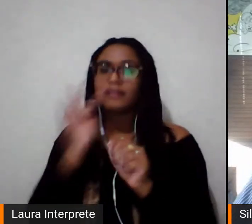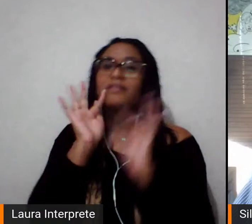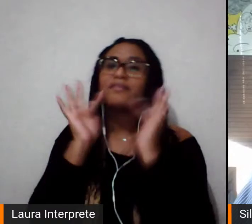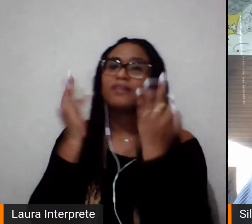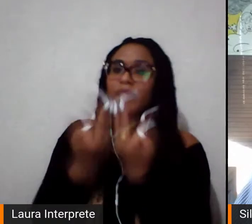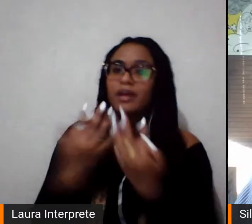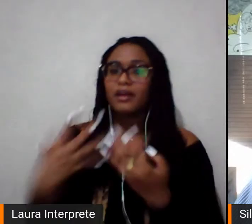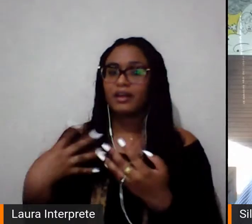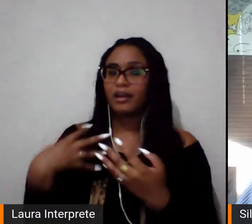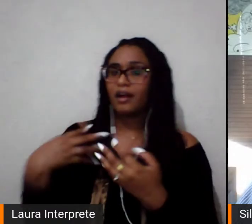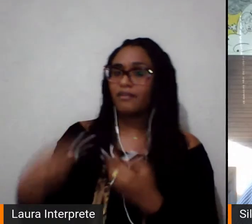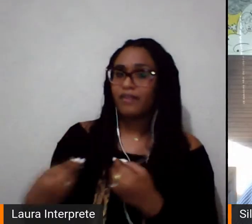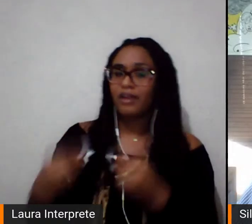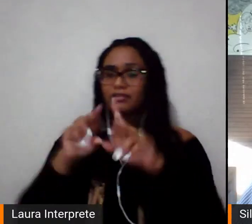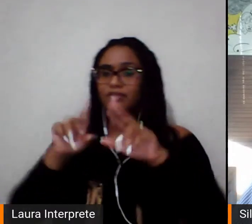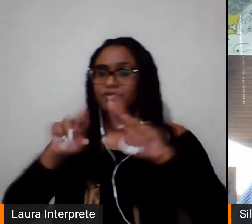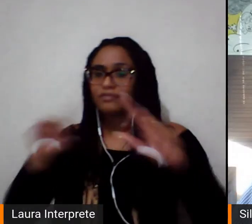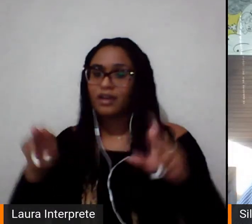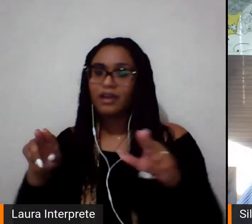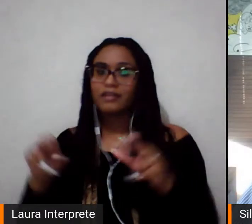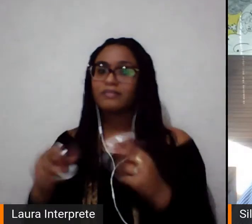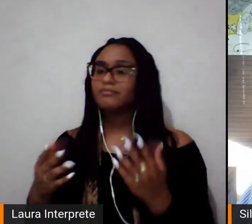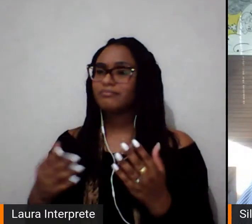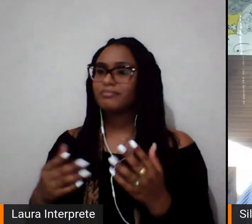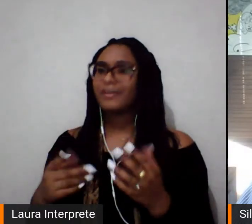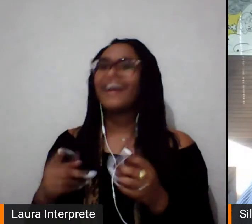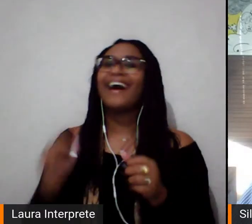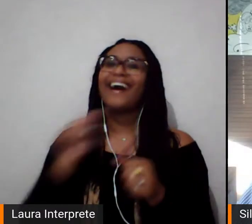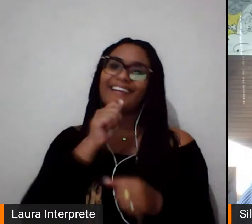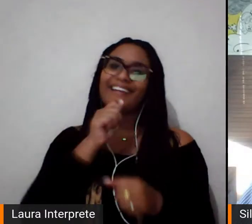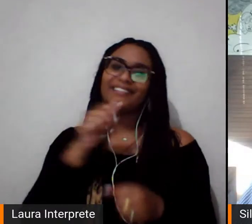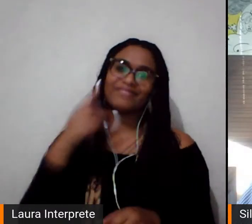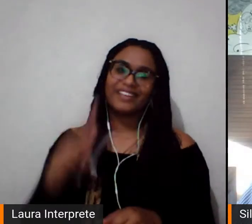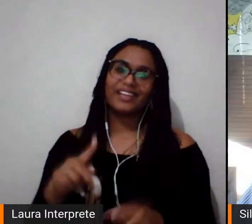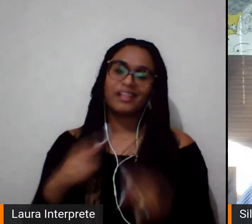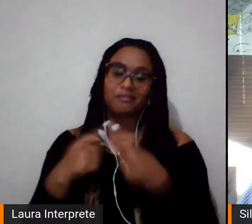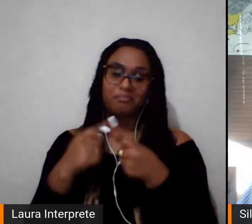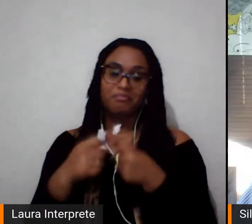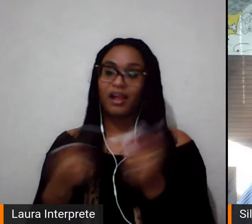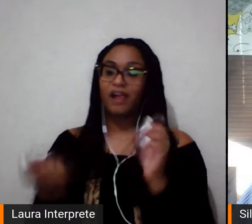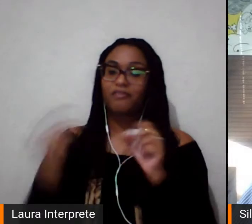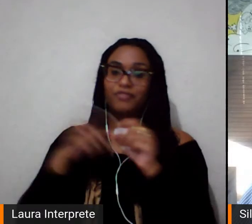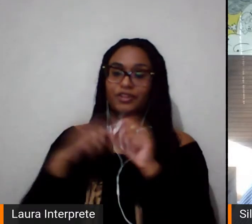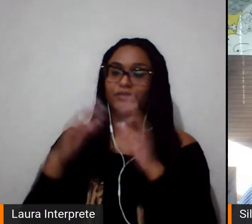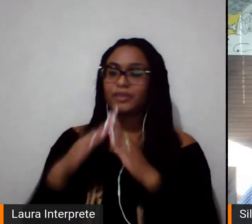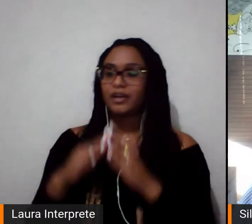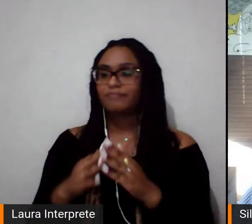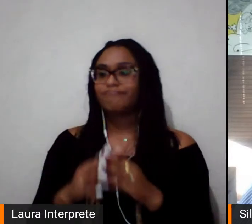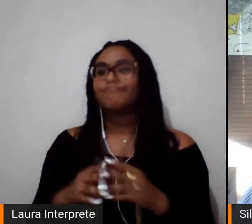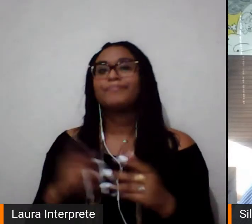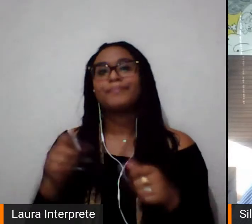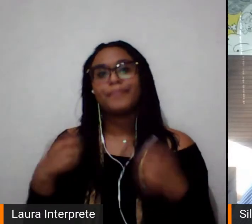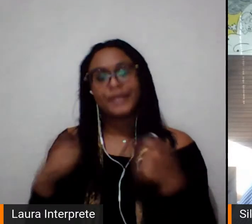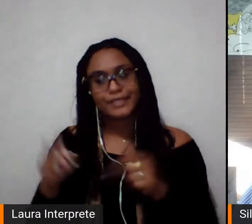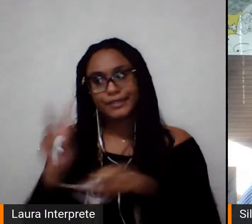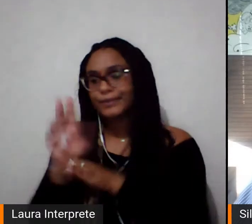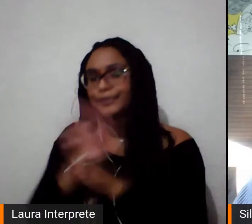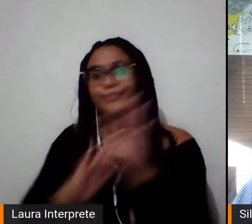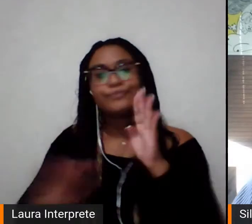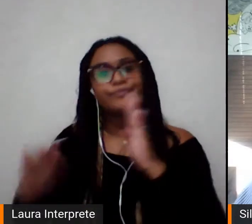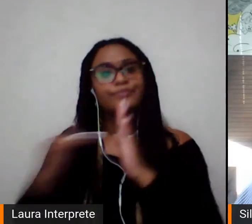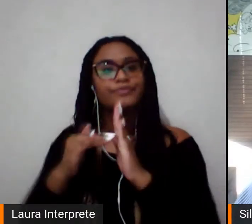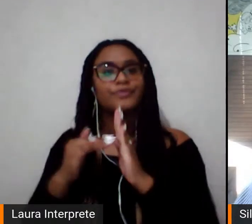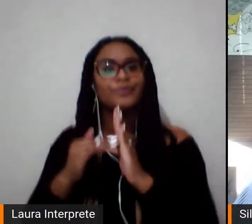ainda que elas também estejam no espaço público trabalhando. Então, eu acho que a gente não pode desconsiderar isso, porque isso é um